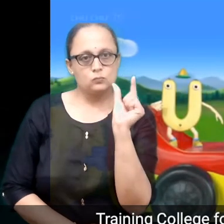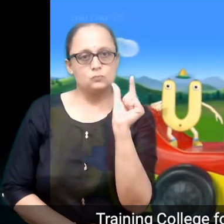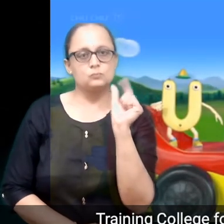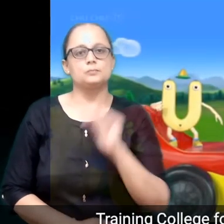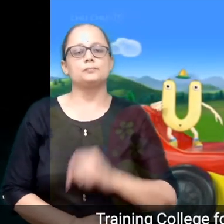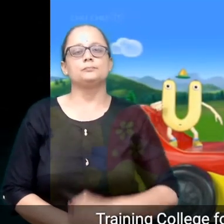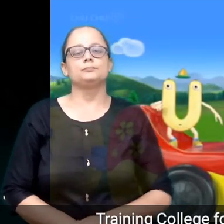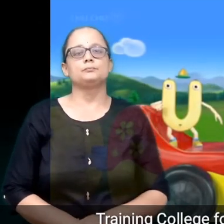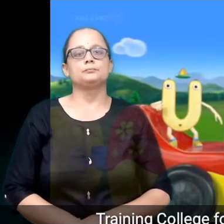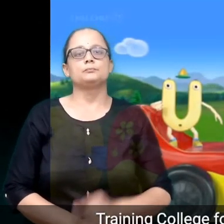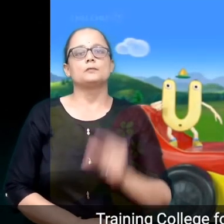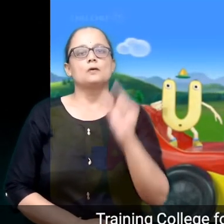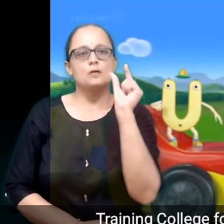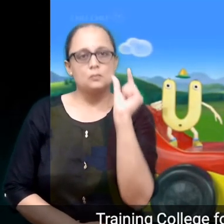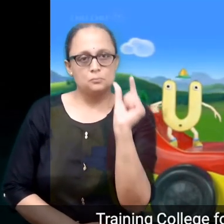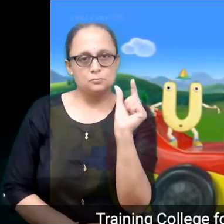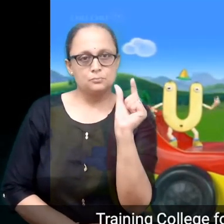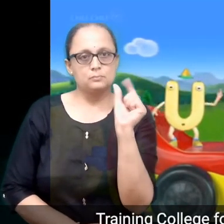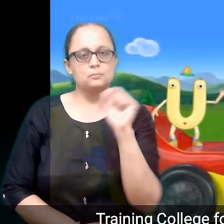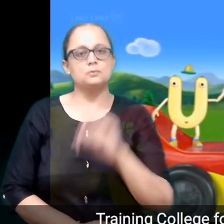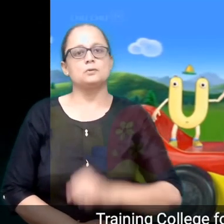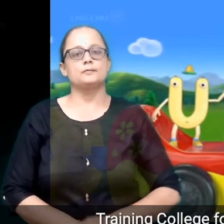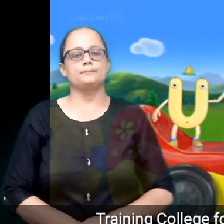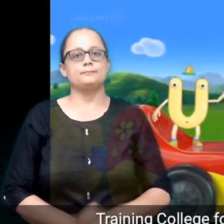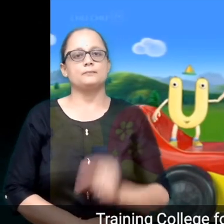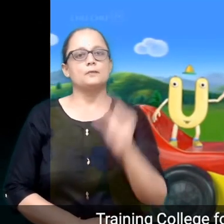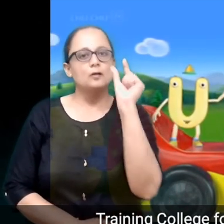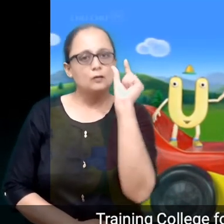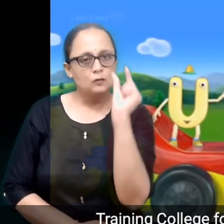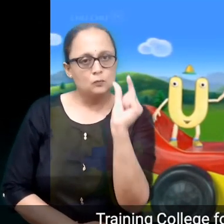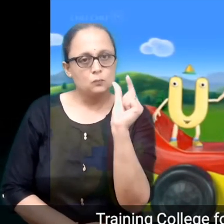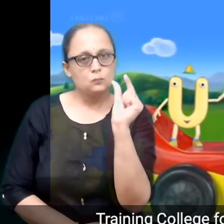U, U, U,